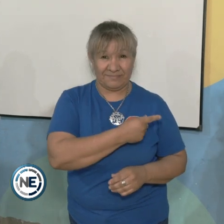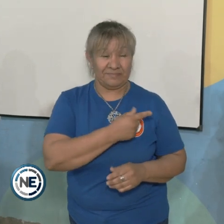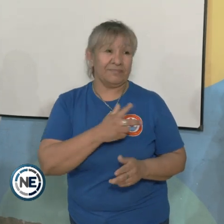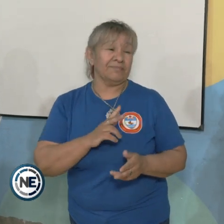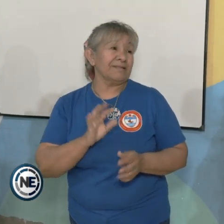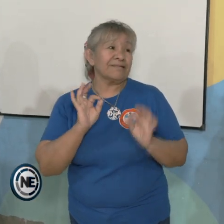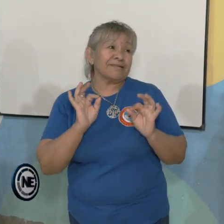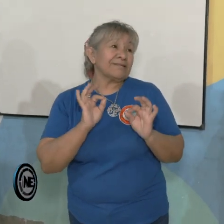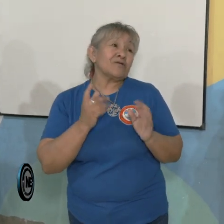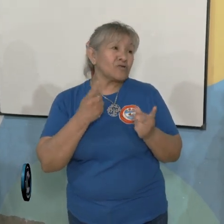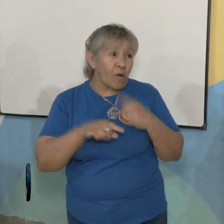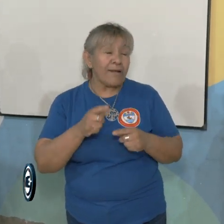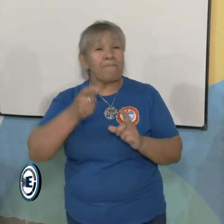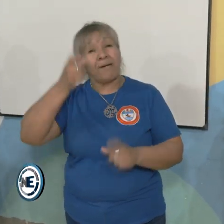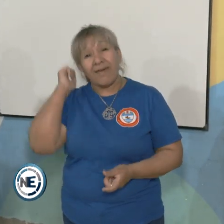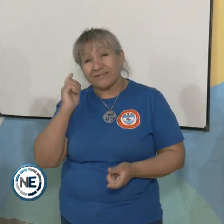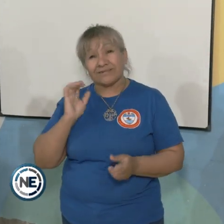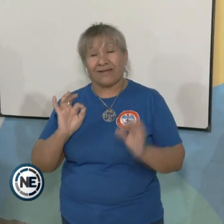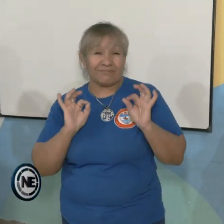En la escuela a veces los niños tienen problemas para aprender.